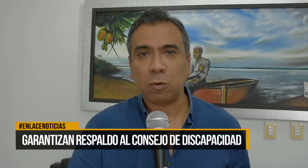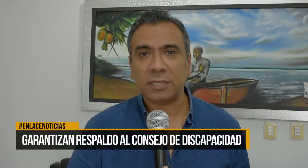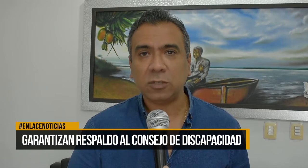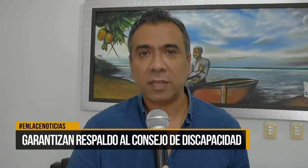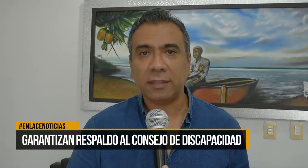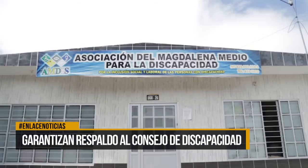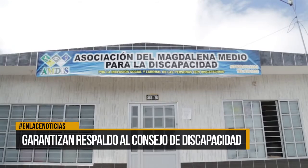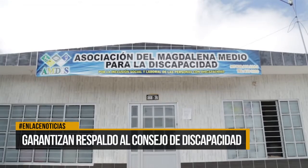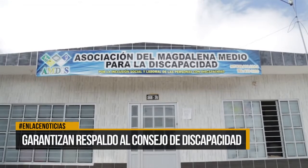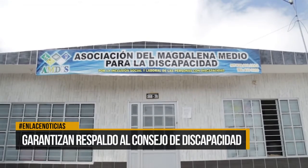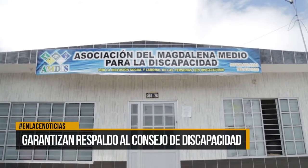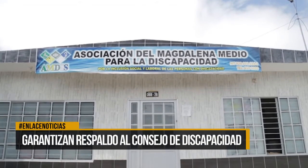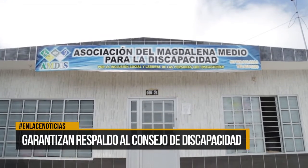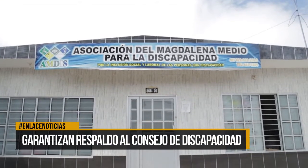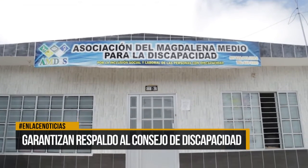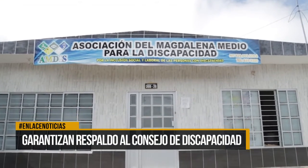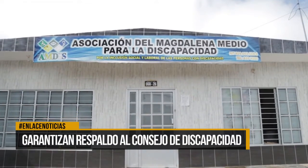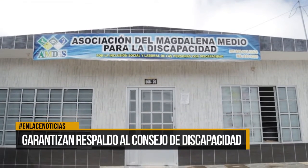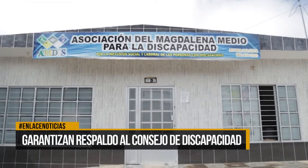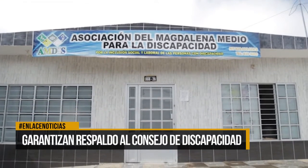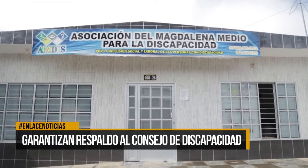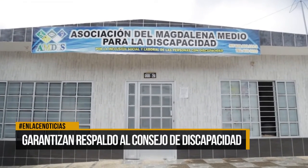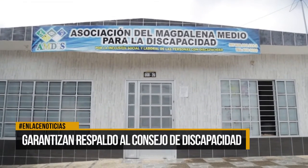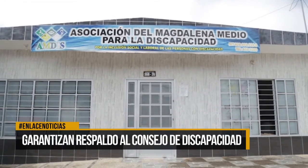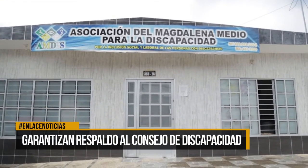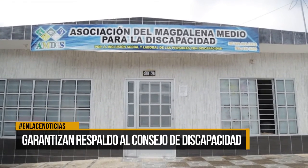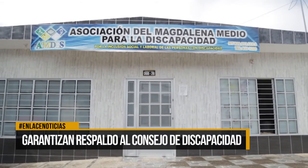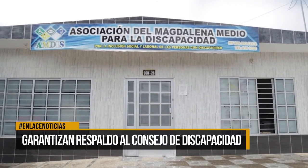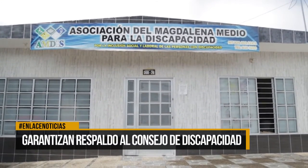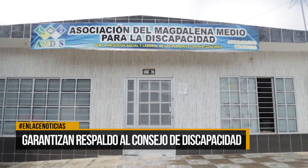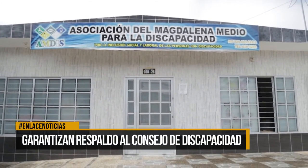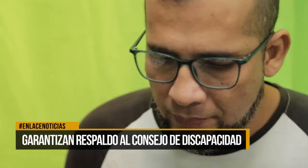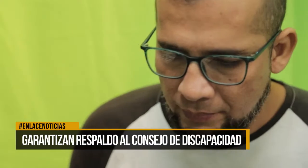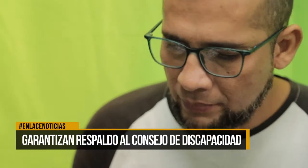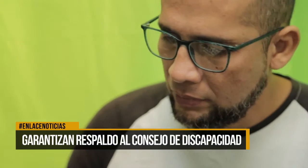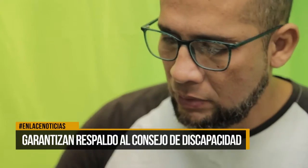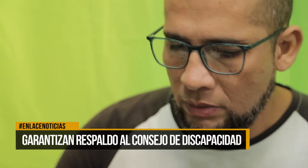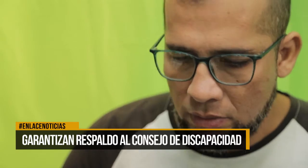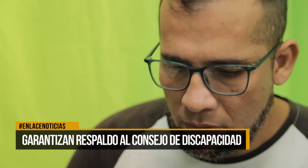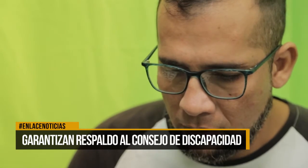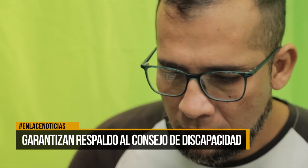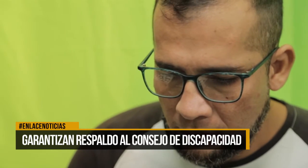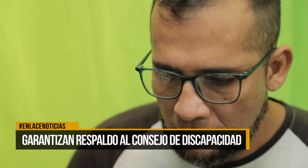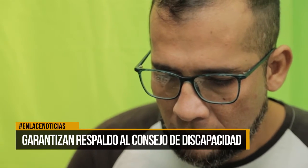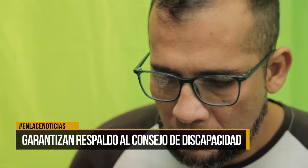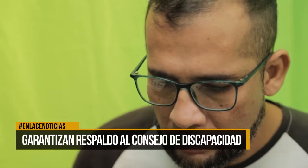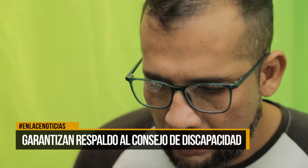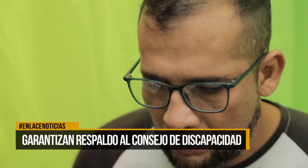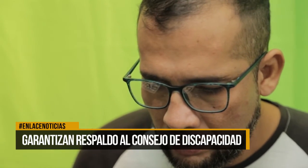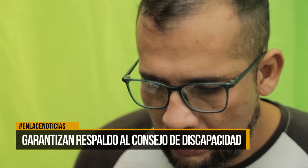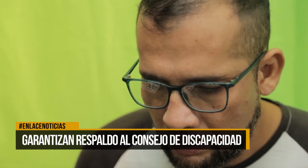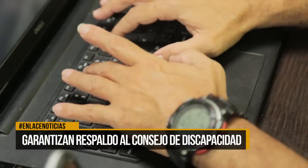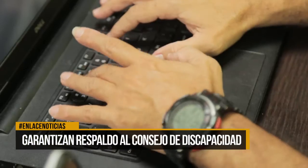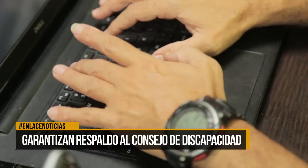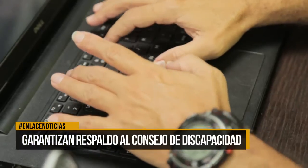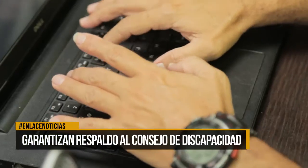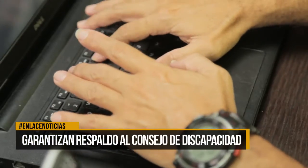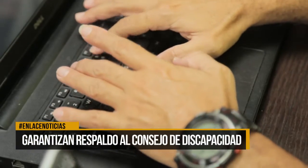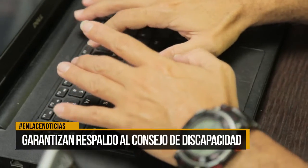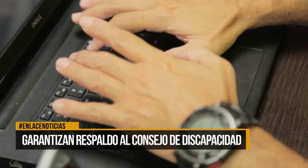hermosa ciudad. Este acuerdo de trabajo en equipo ha sido reconocido por parte de una de las representantes, quien resaltó el compromiso que se ha logrado. El